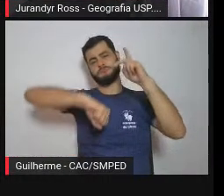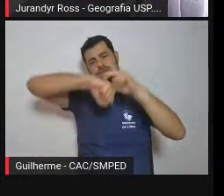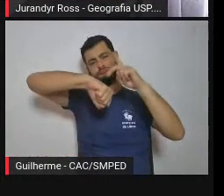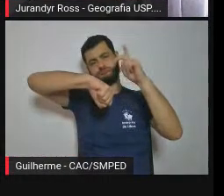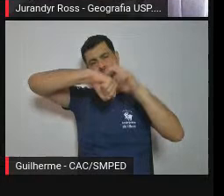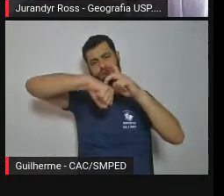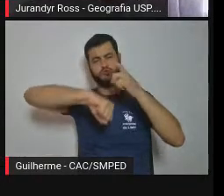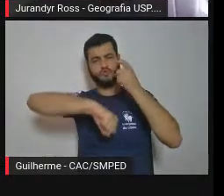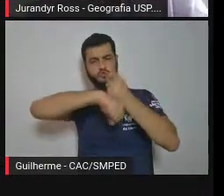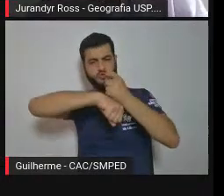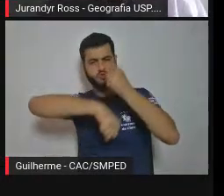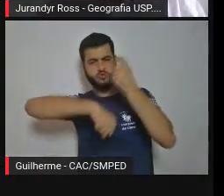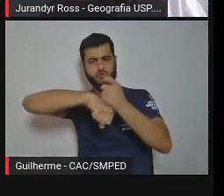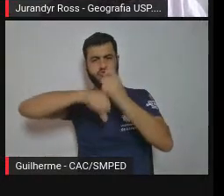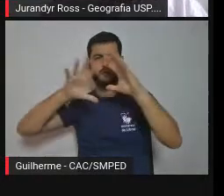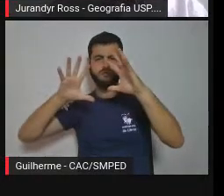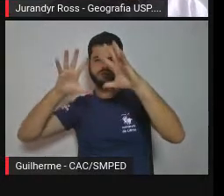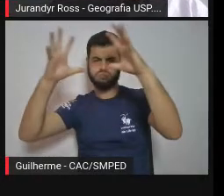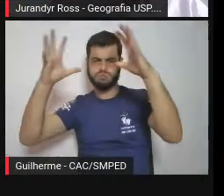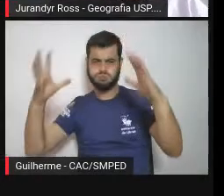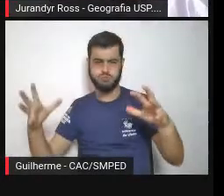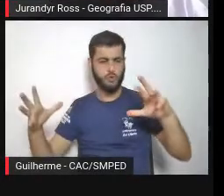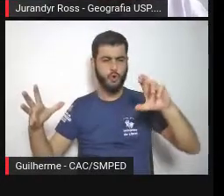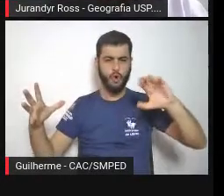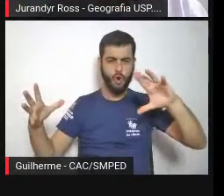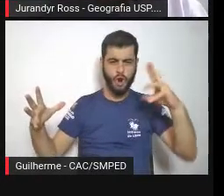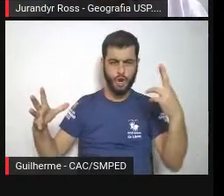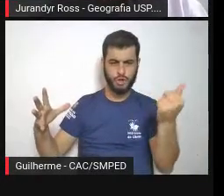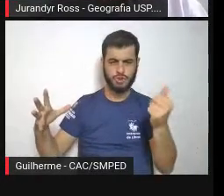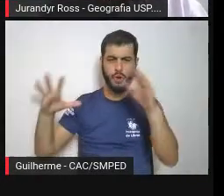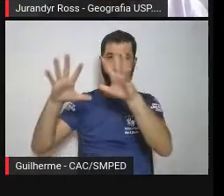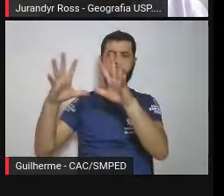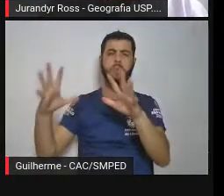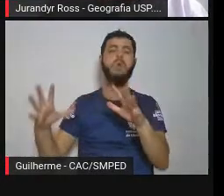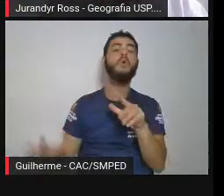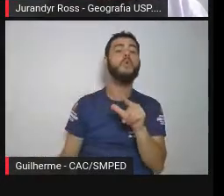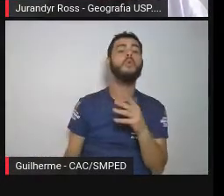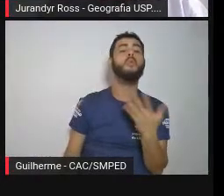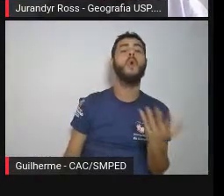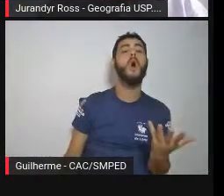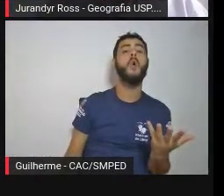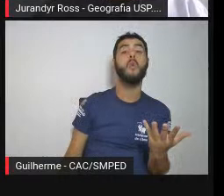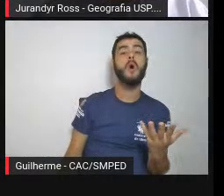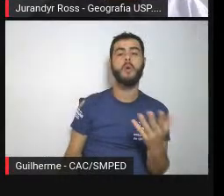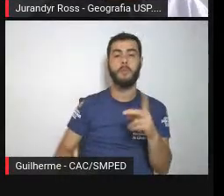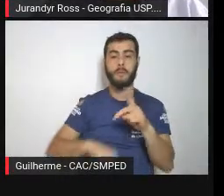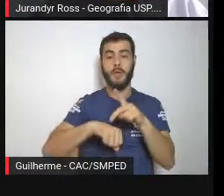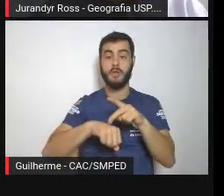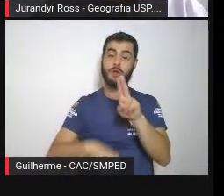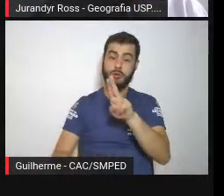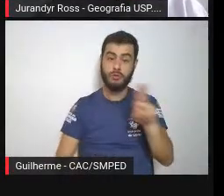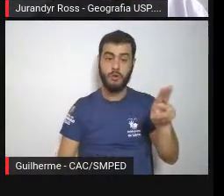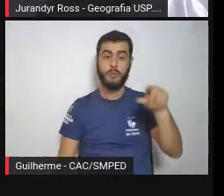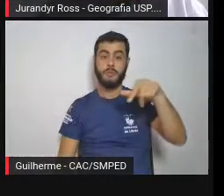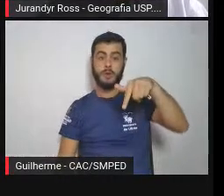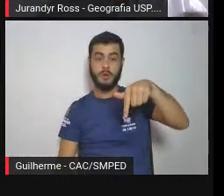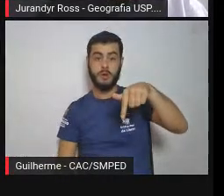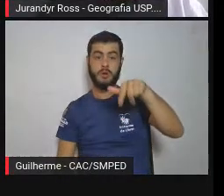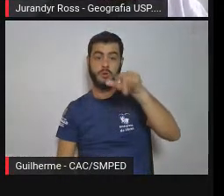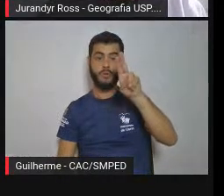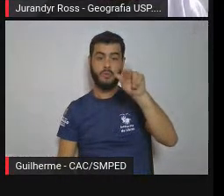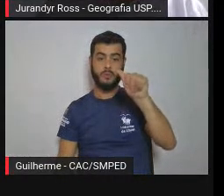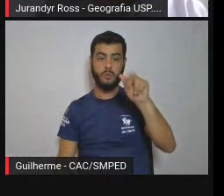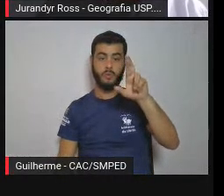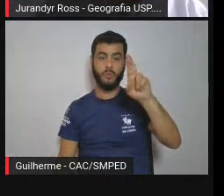que está aí é uma rocha só, é um quartizito, que é uma rocha muito dura, muito quartzo, o quartzo é um